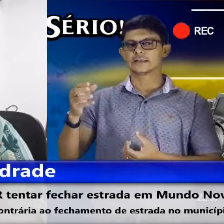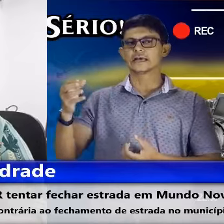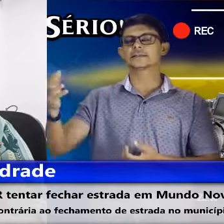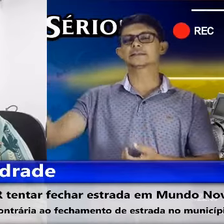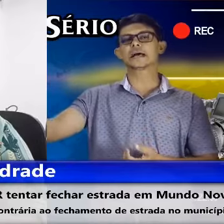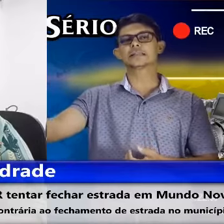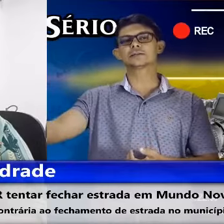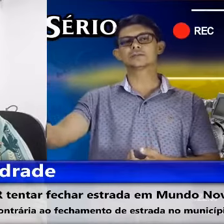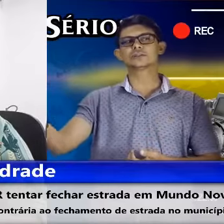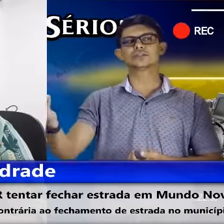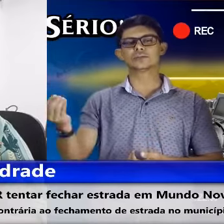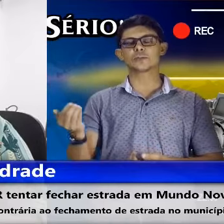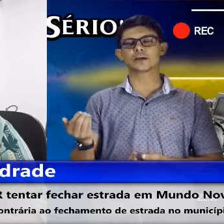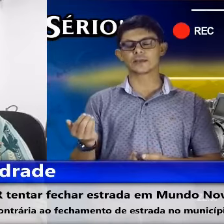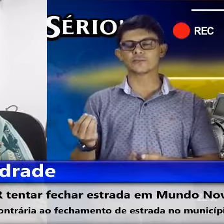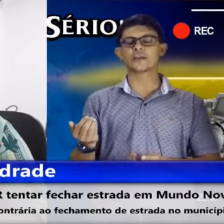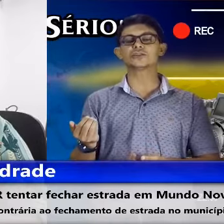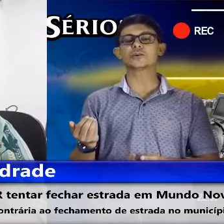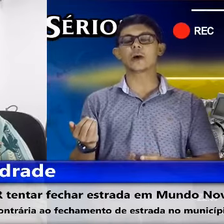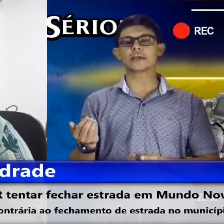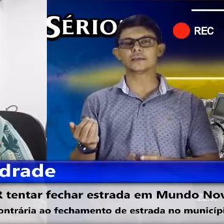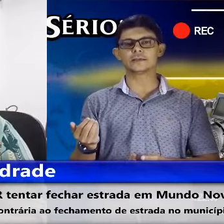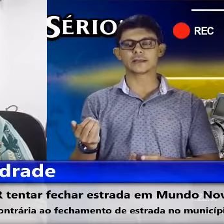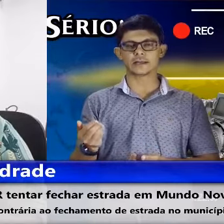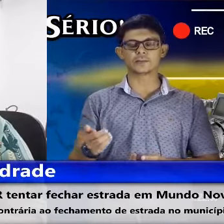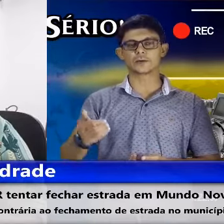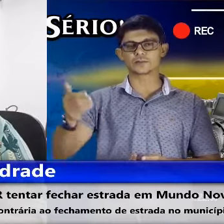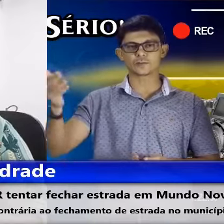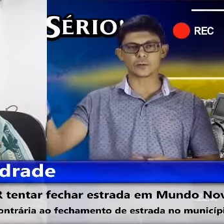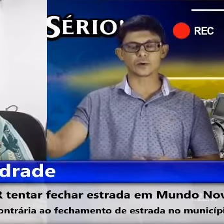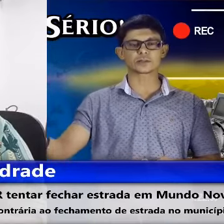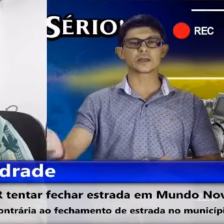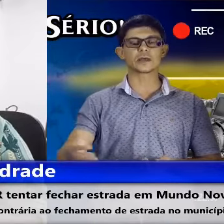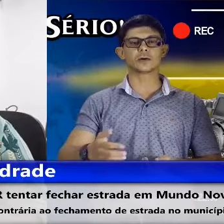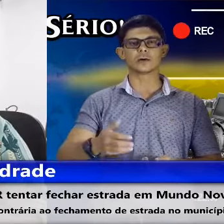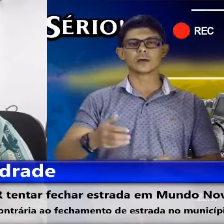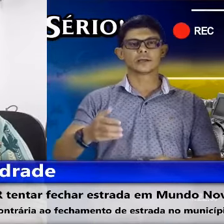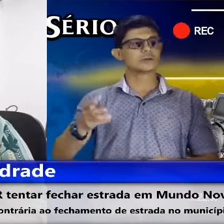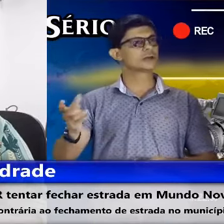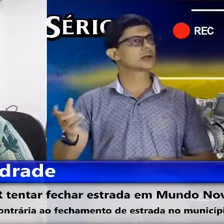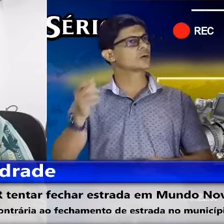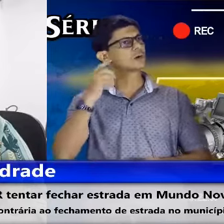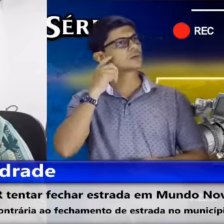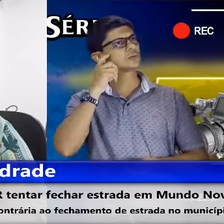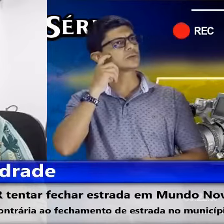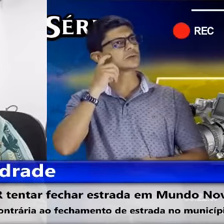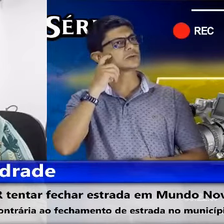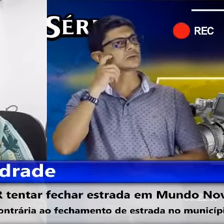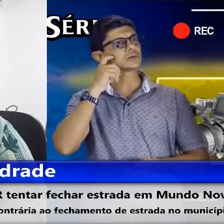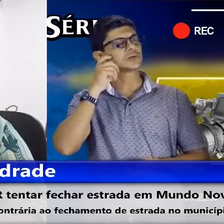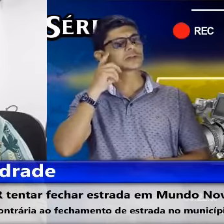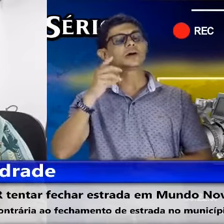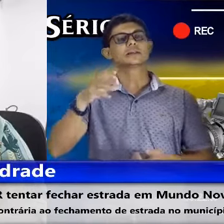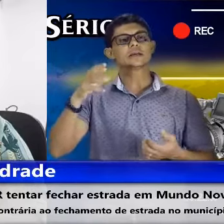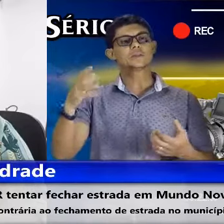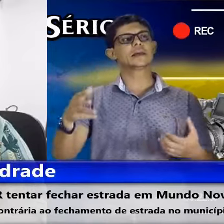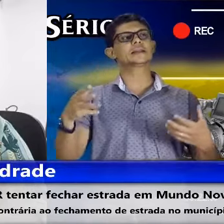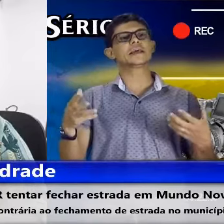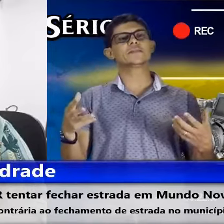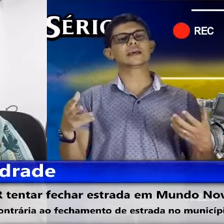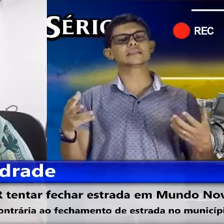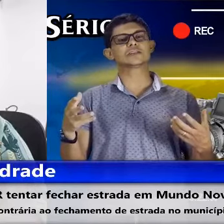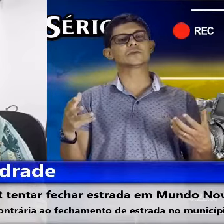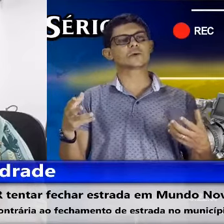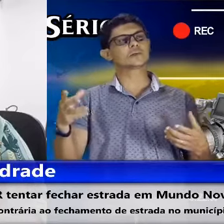na entrada do município pra quem vem de Guaíra, ali próximo ao motel, não me recordo o nome do motel, também